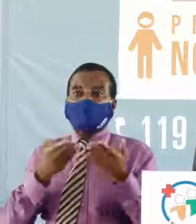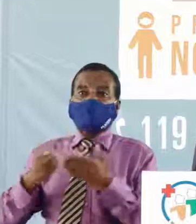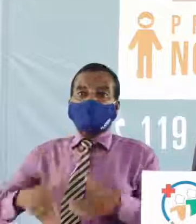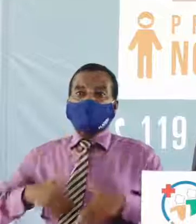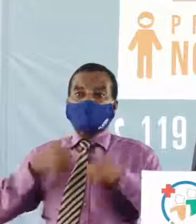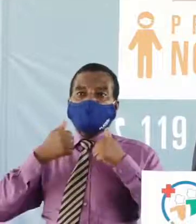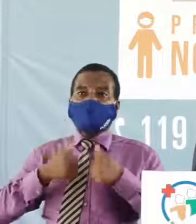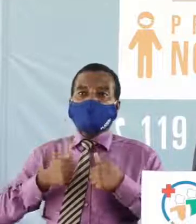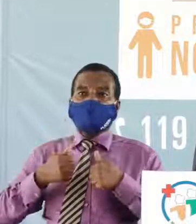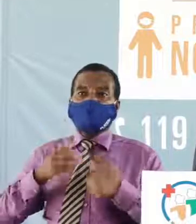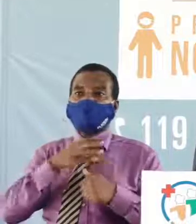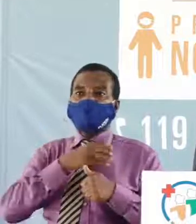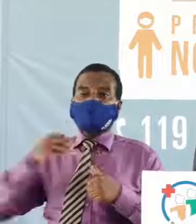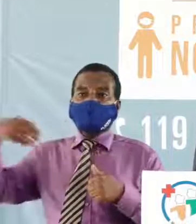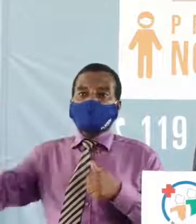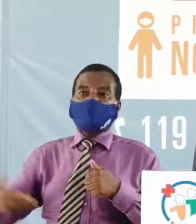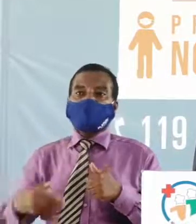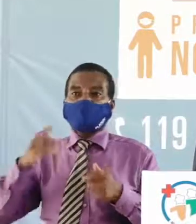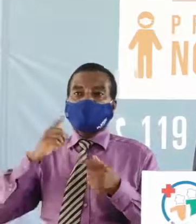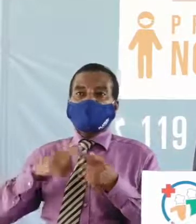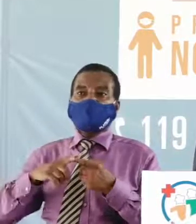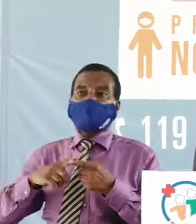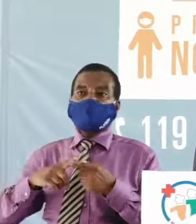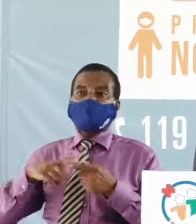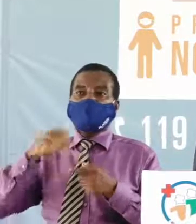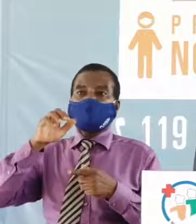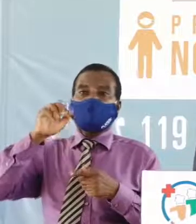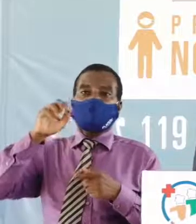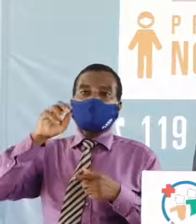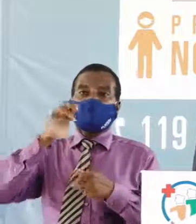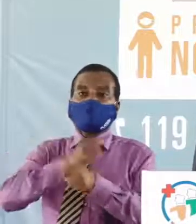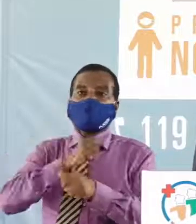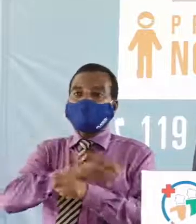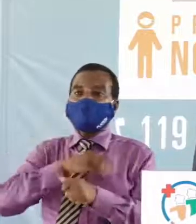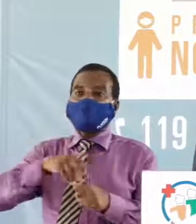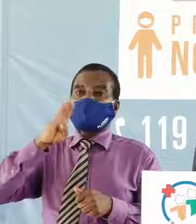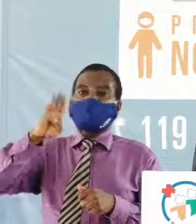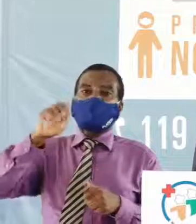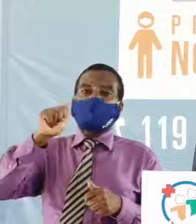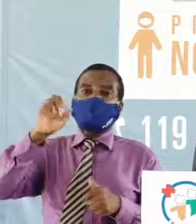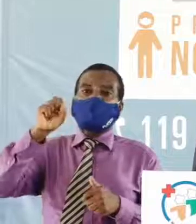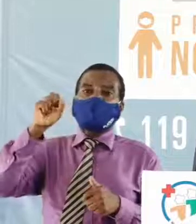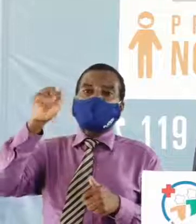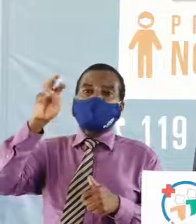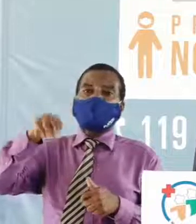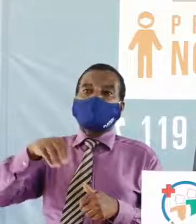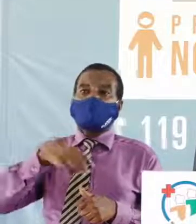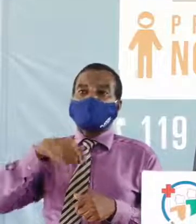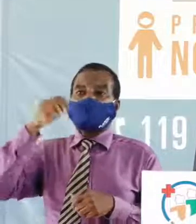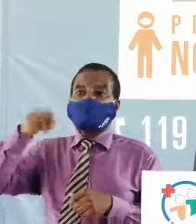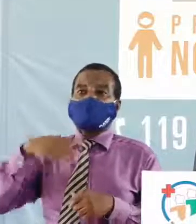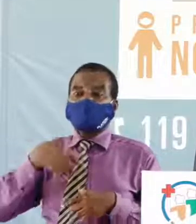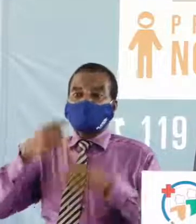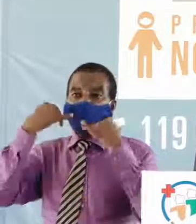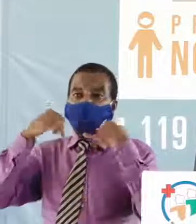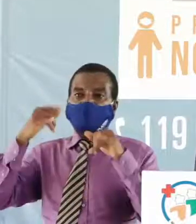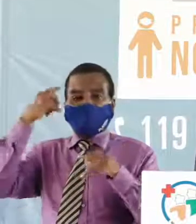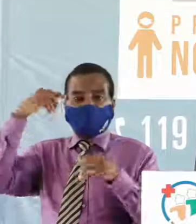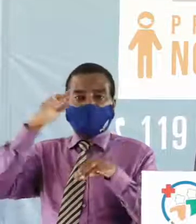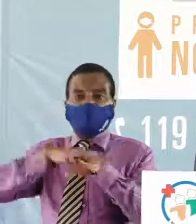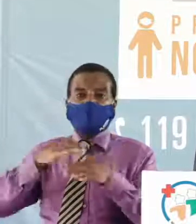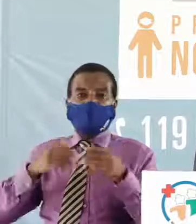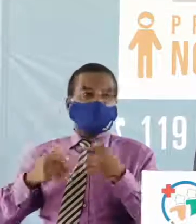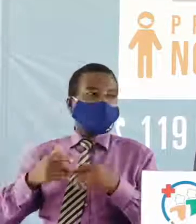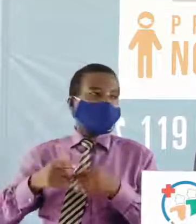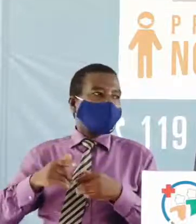sanitaires et accueillis à Abidjan et à Bassam est-ce que on peut avoir de plus amples informations sur ce sujet